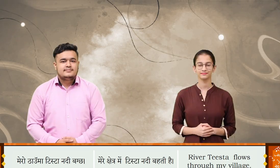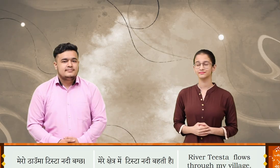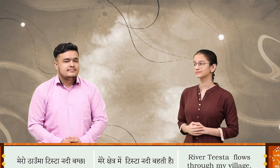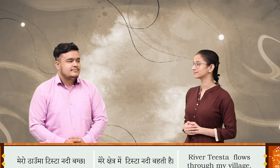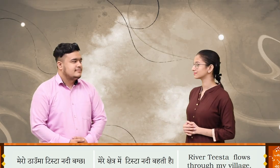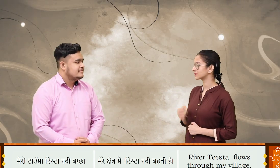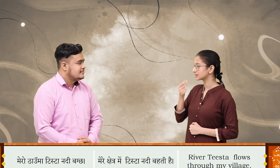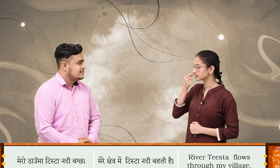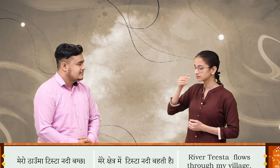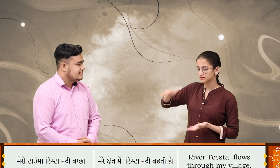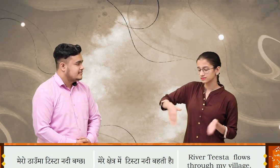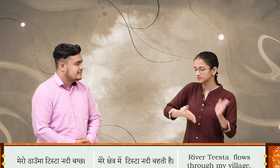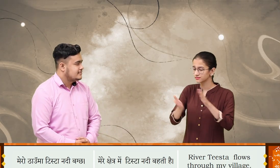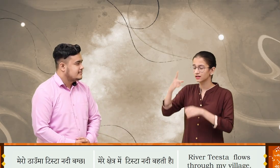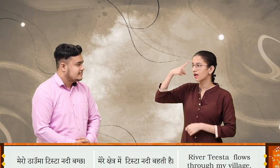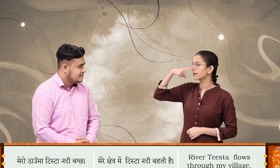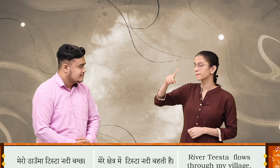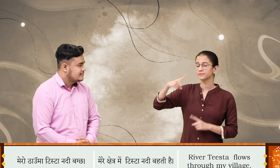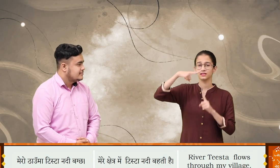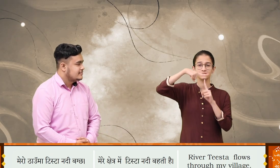मेरो ठाउमा आर्टिस्टा नदी बक्षा?